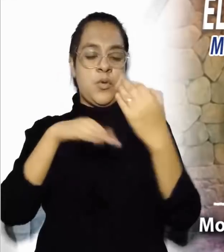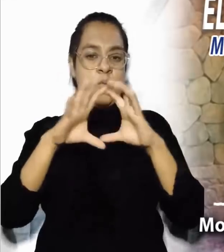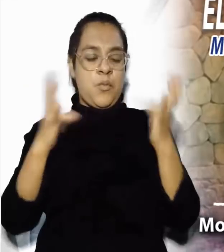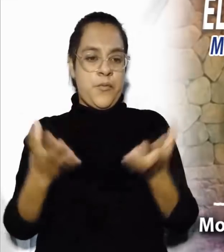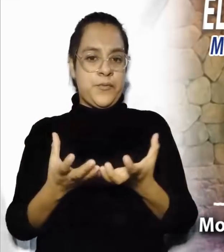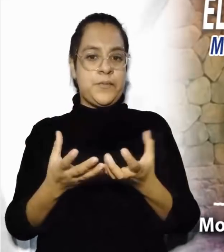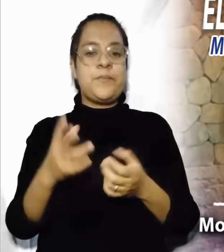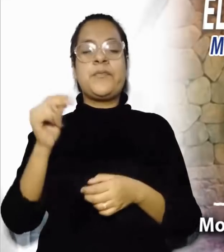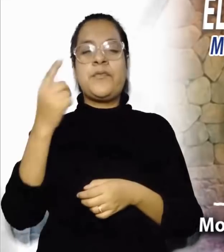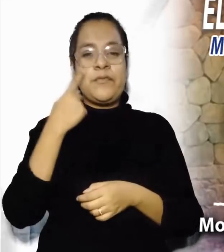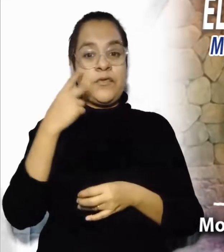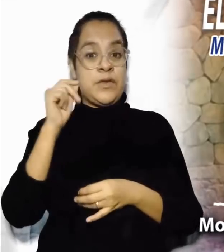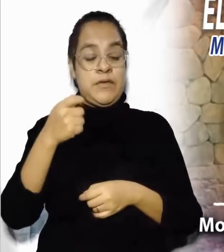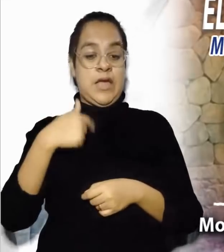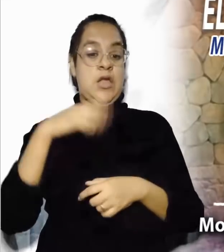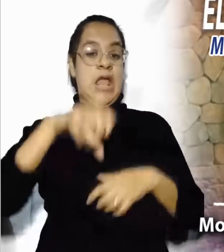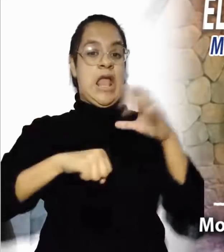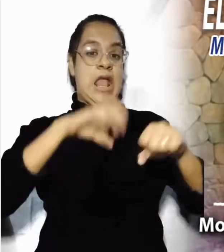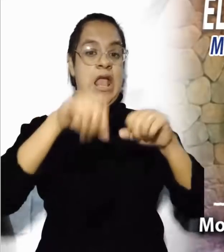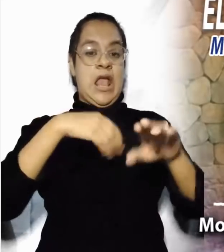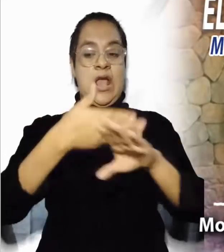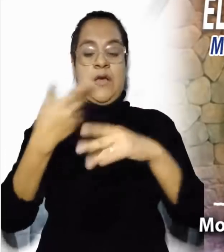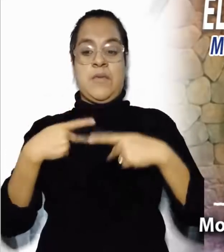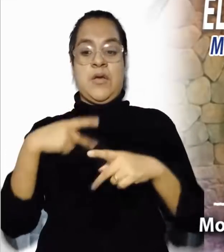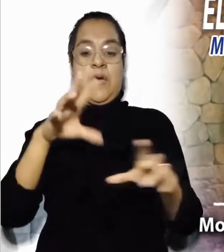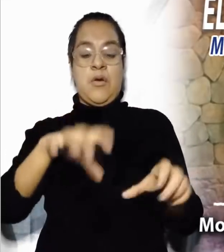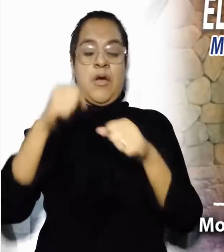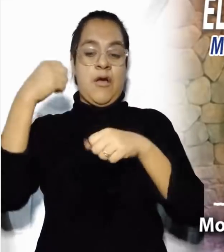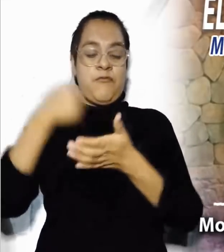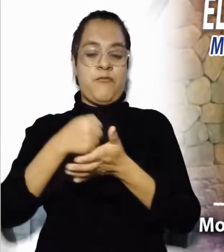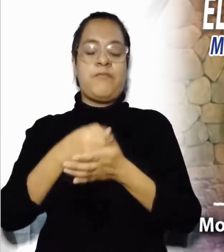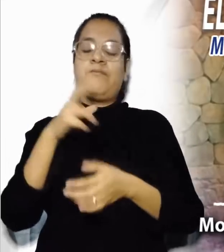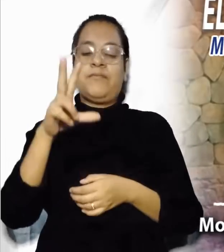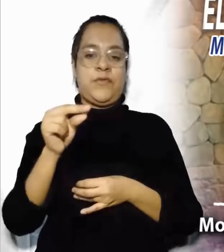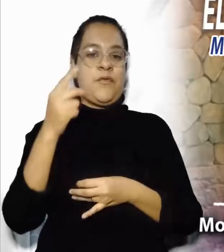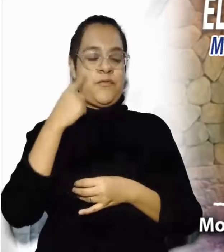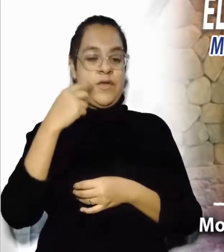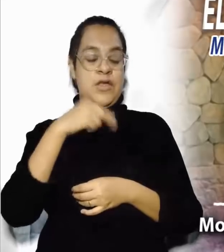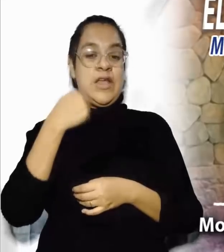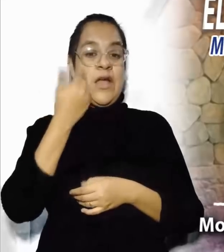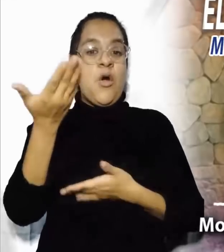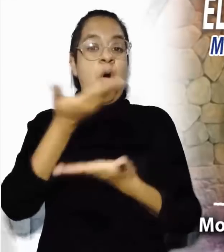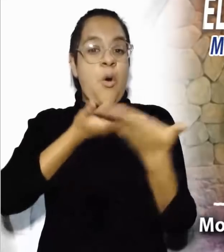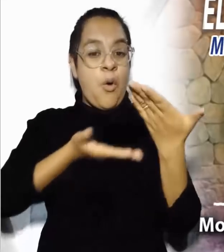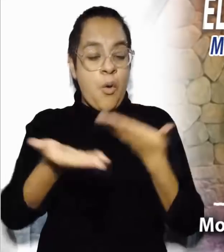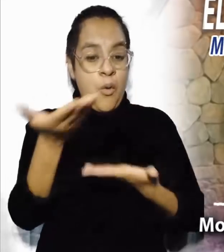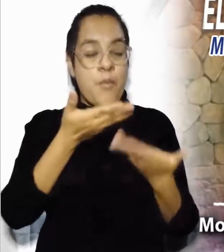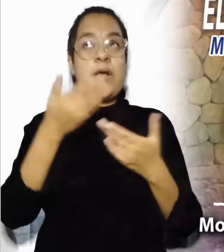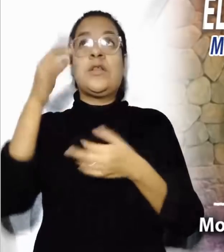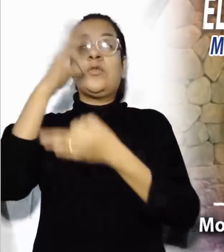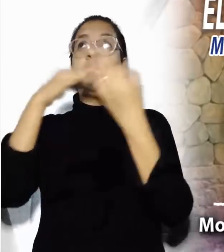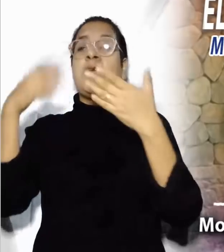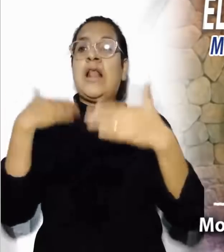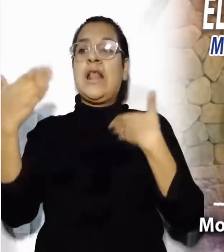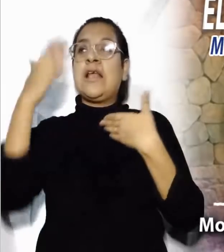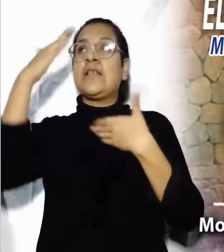No es que vayamos a conquistar a otros, es que queremos hacerles partícipes de la riqueza y de la alegría